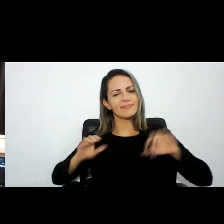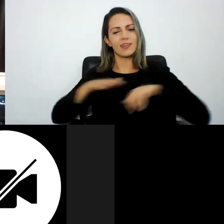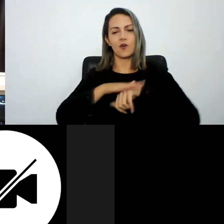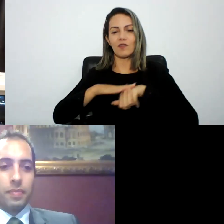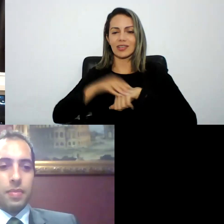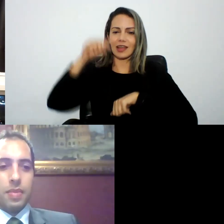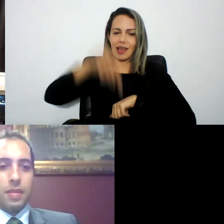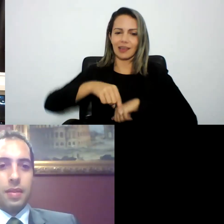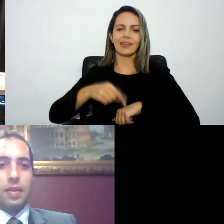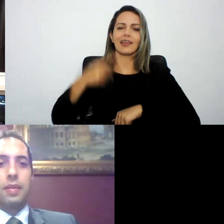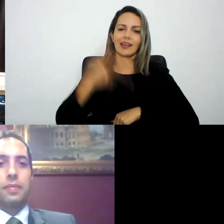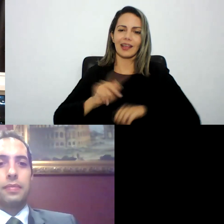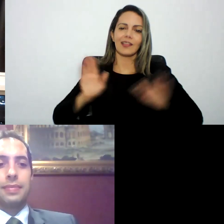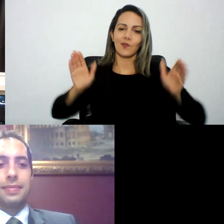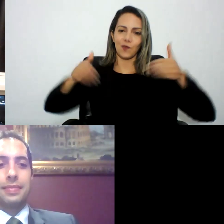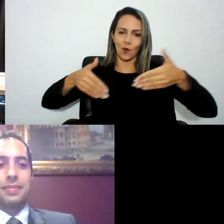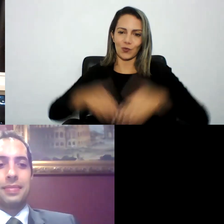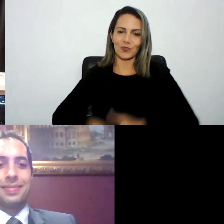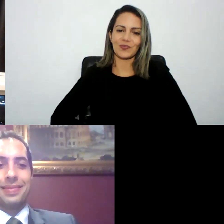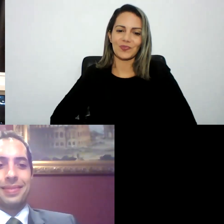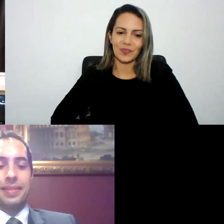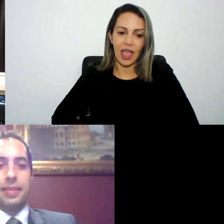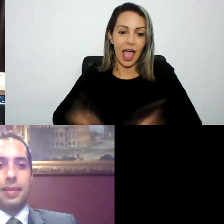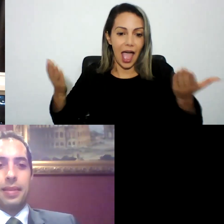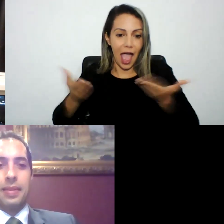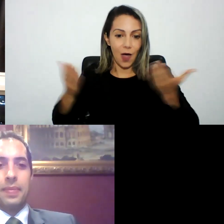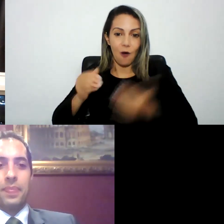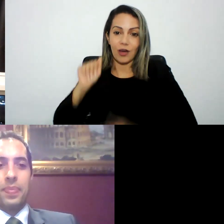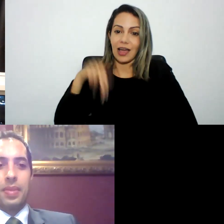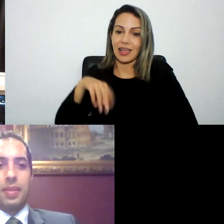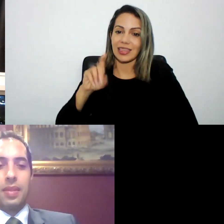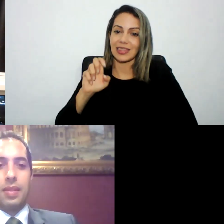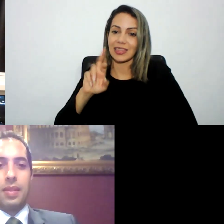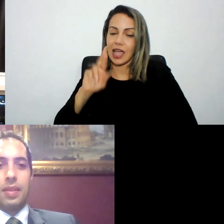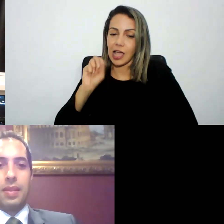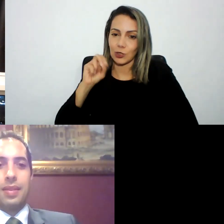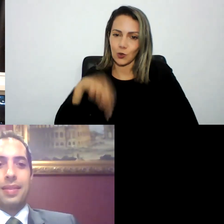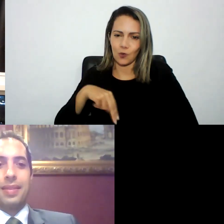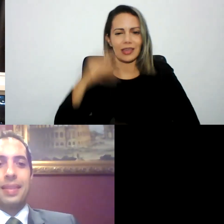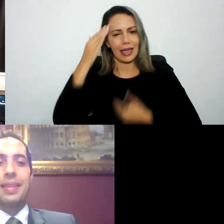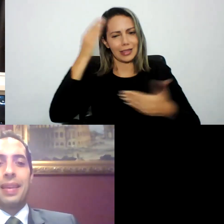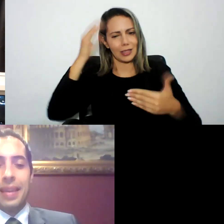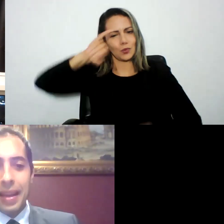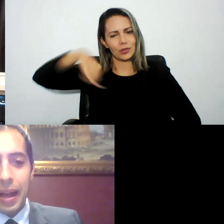eu vou devolver a palavra ao doutor Anderson meu amigo e mais uma vez agradeço a oportunidade de falar um pouquinho